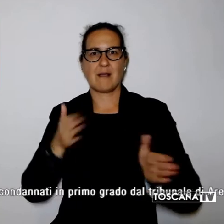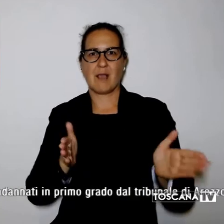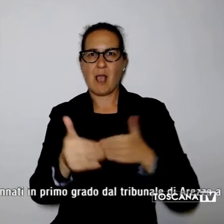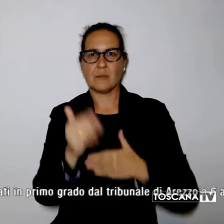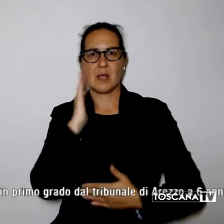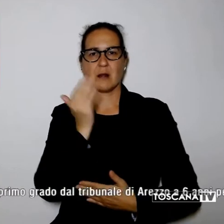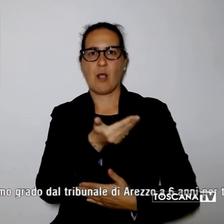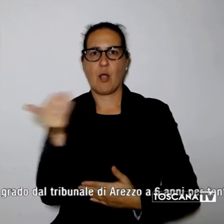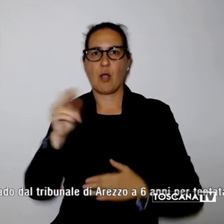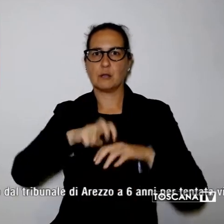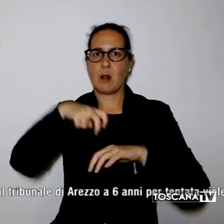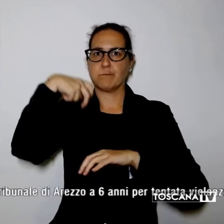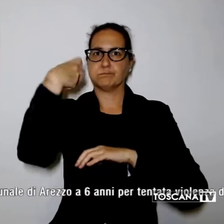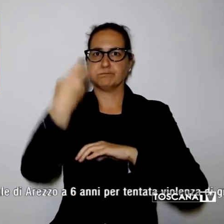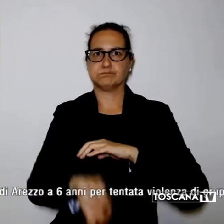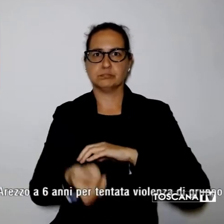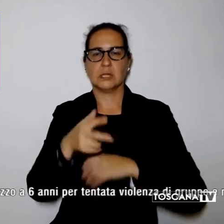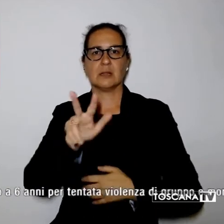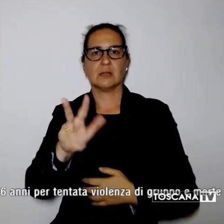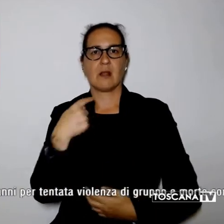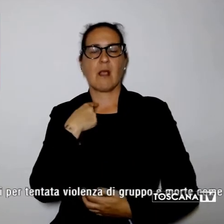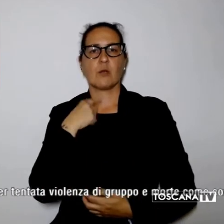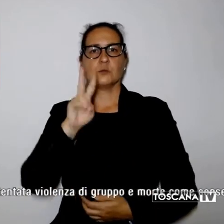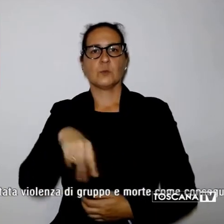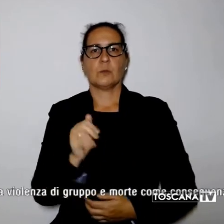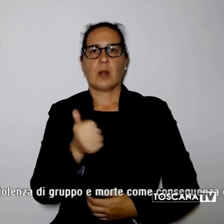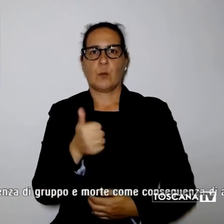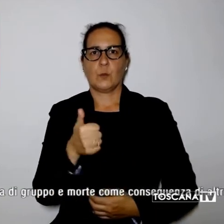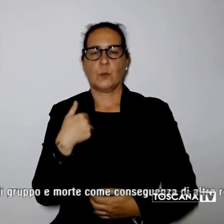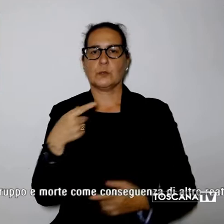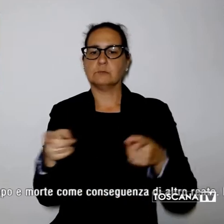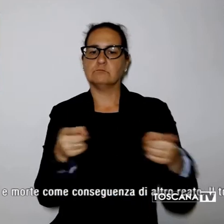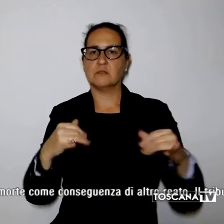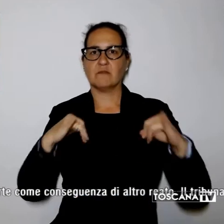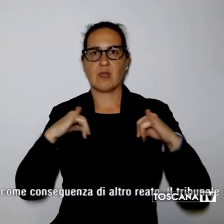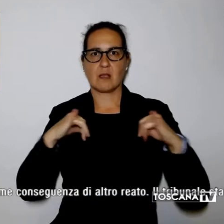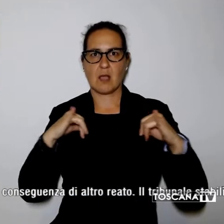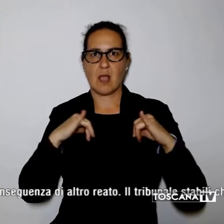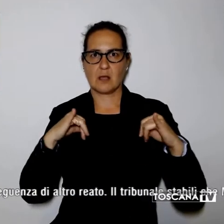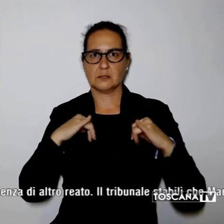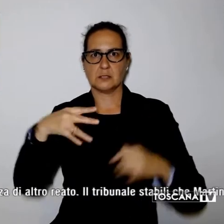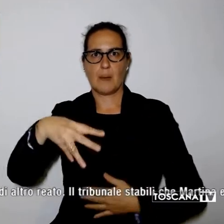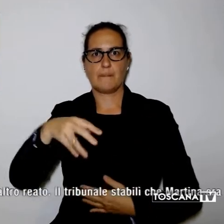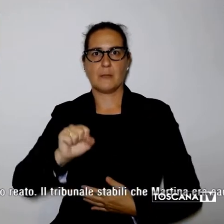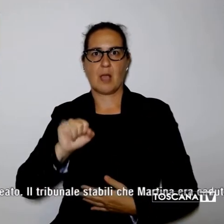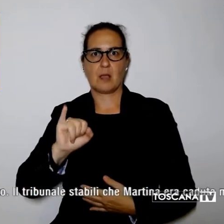il 3 agosto 2011 durante una vacanza a Mallorca in Spagna.